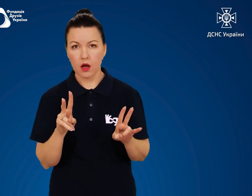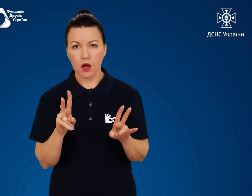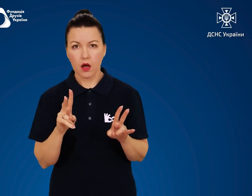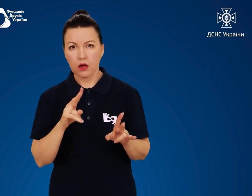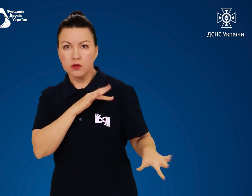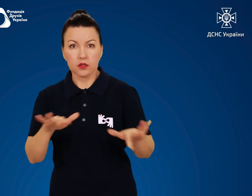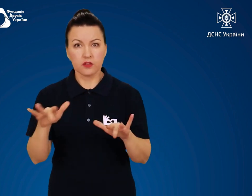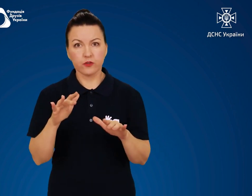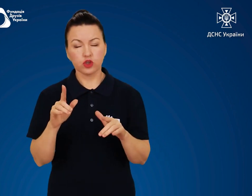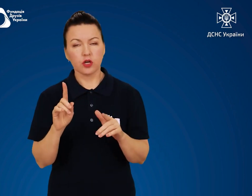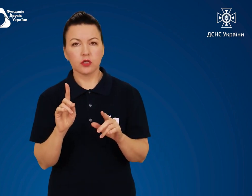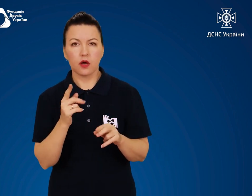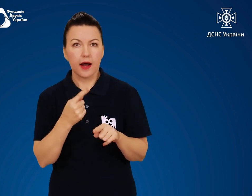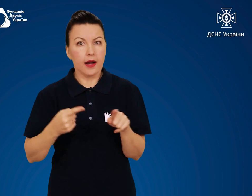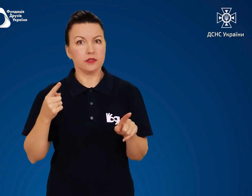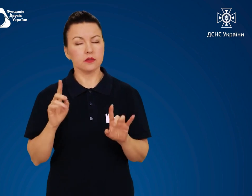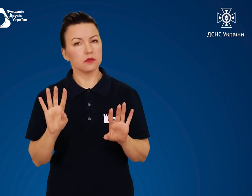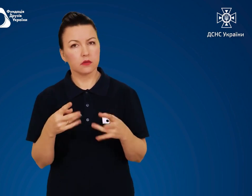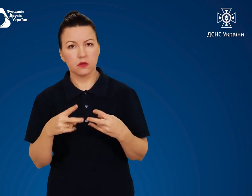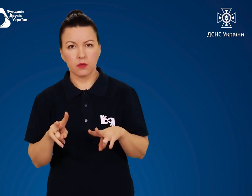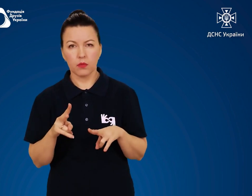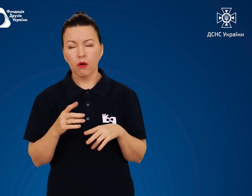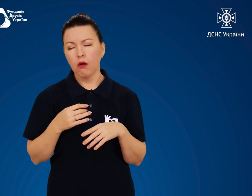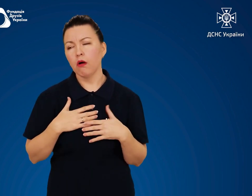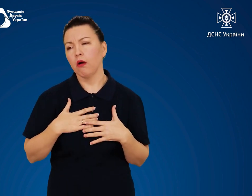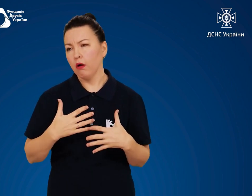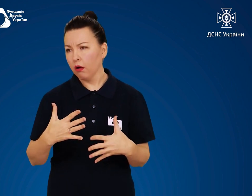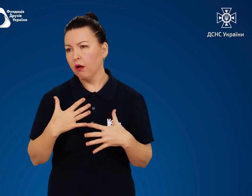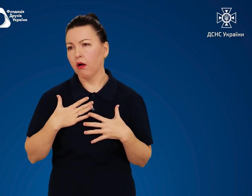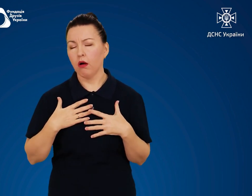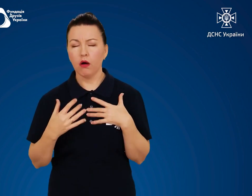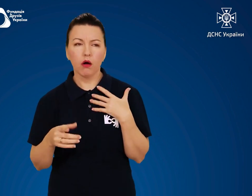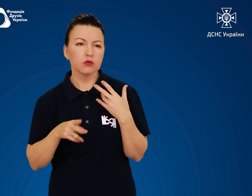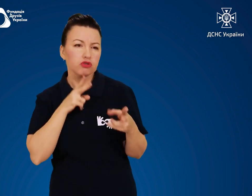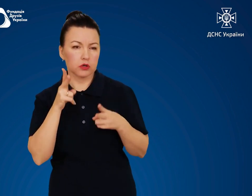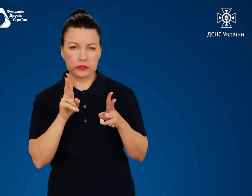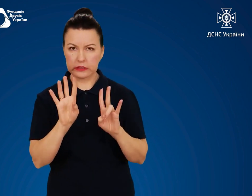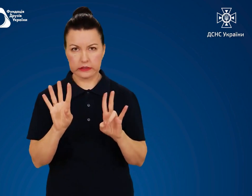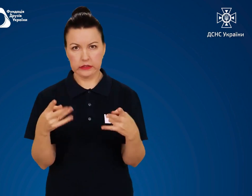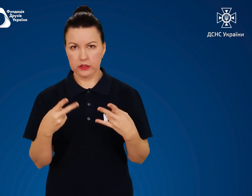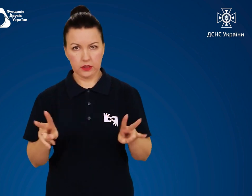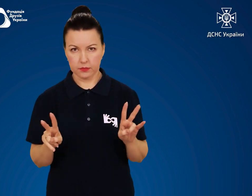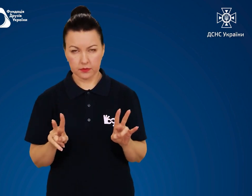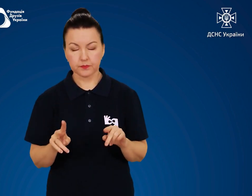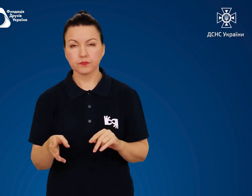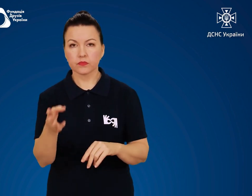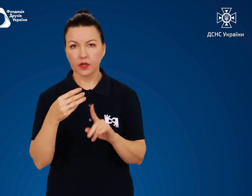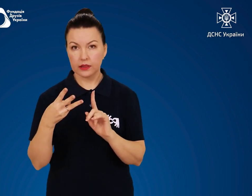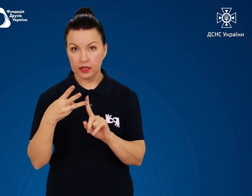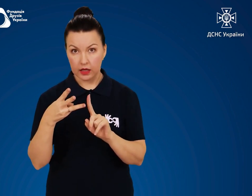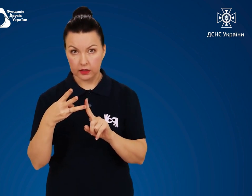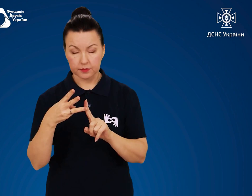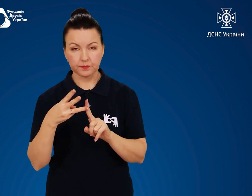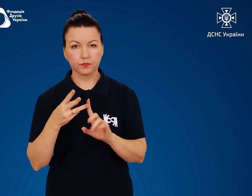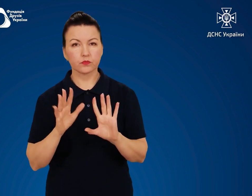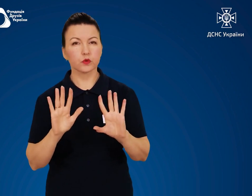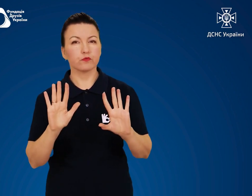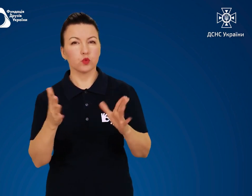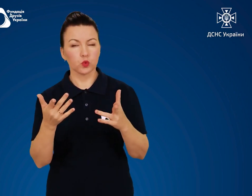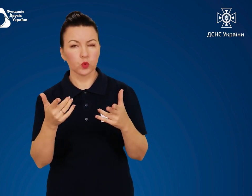від різких рухів, лементу і стоганів Третє У разі погрози